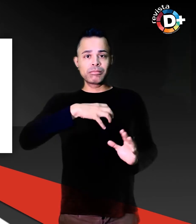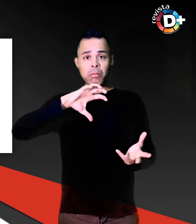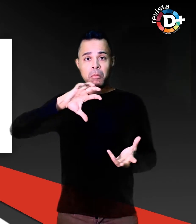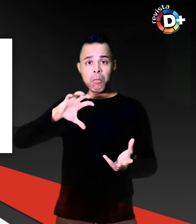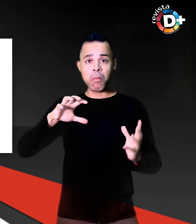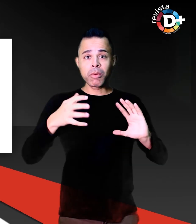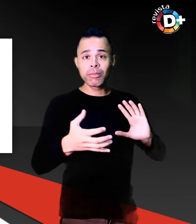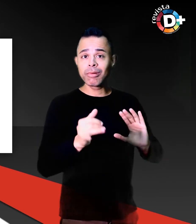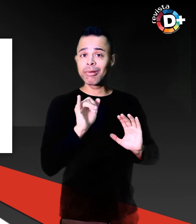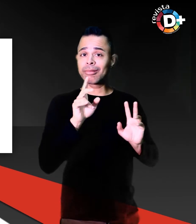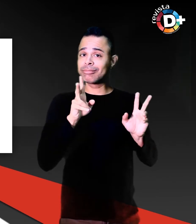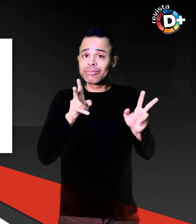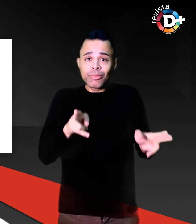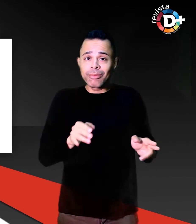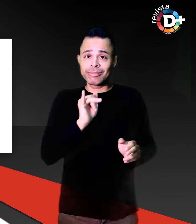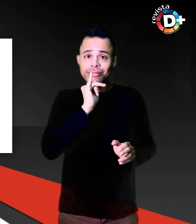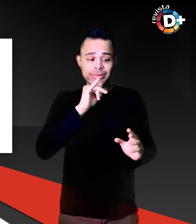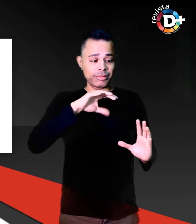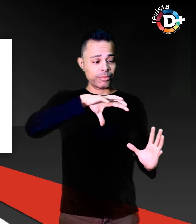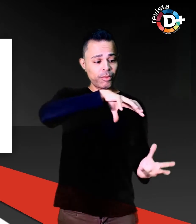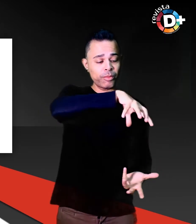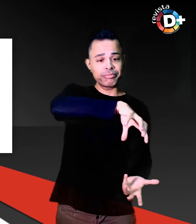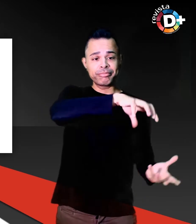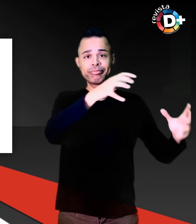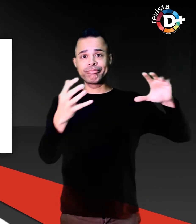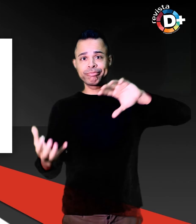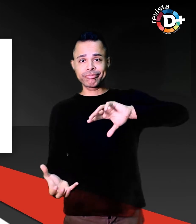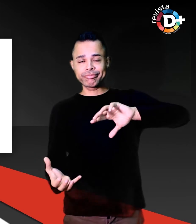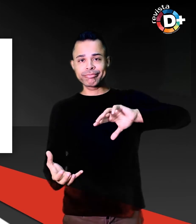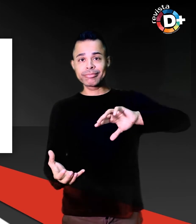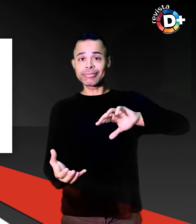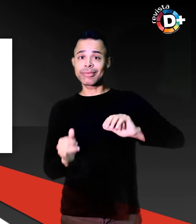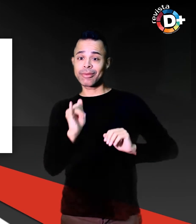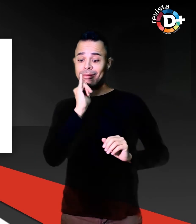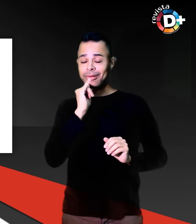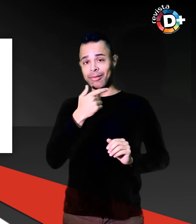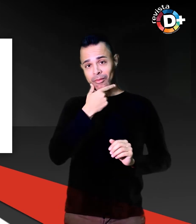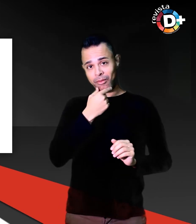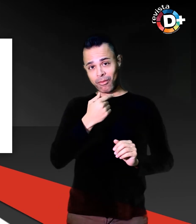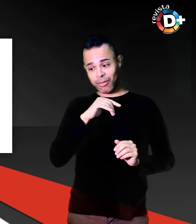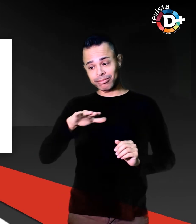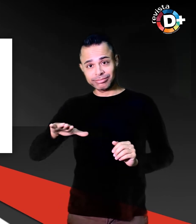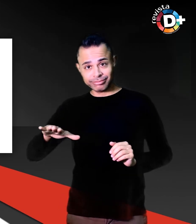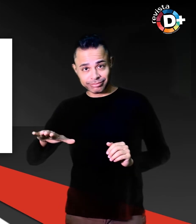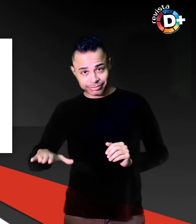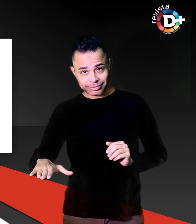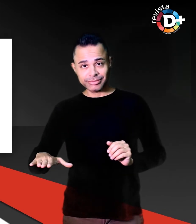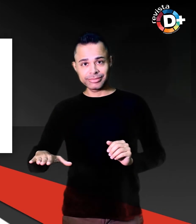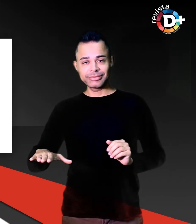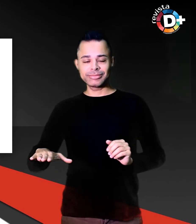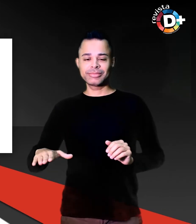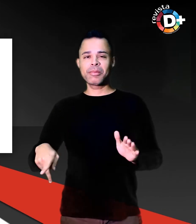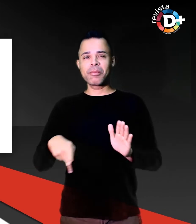imagine para o garoto de Monte Santo no sertão da Bahia que nasceu com uma doença rara chamada